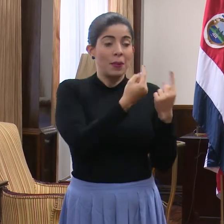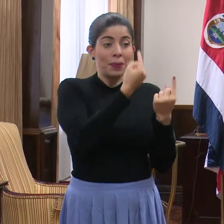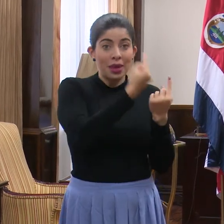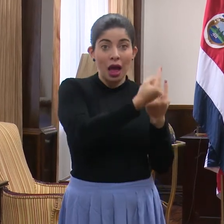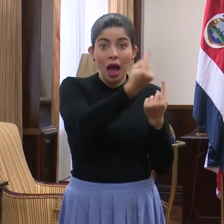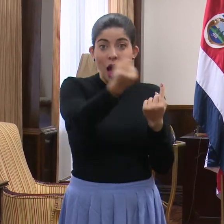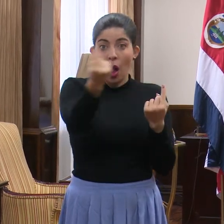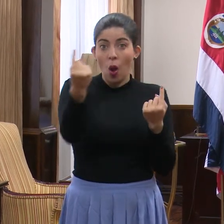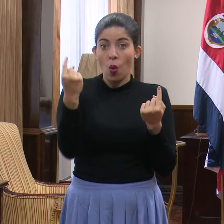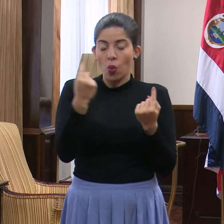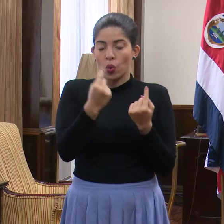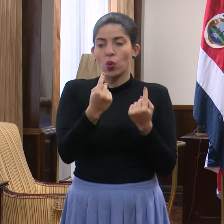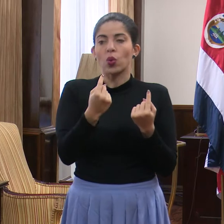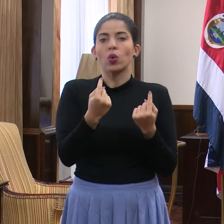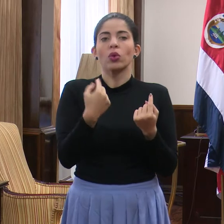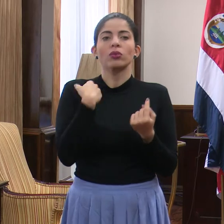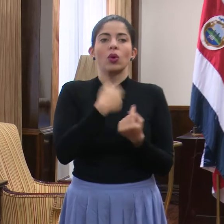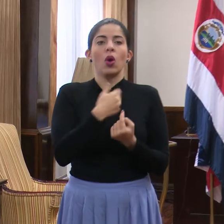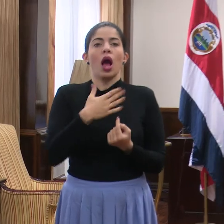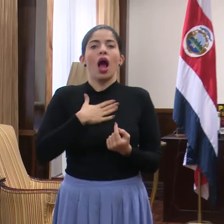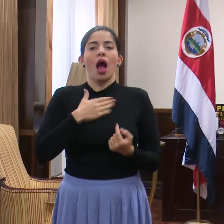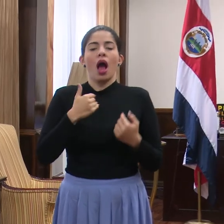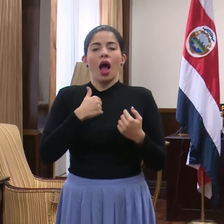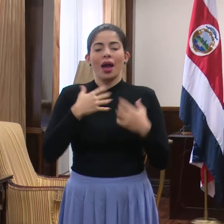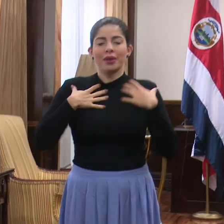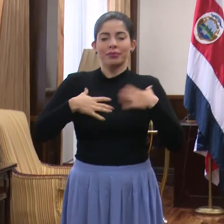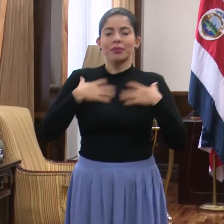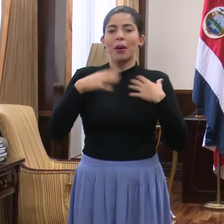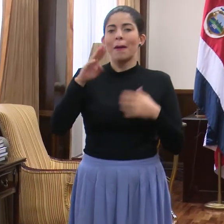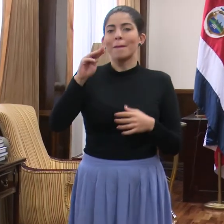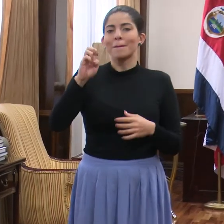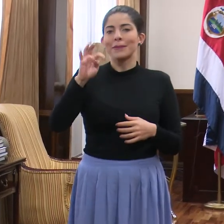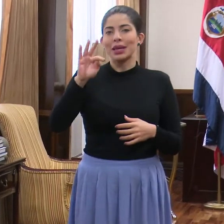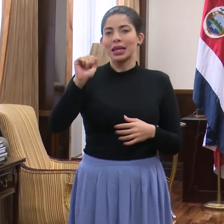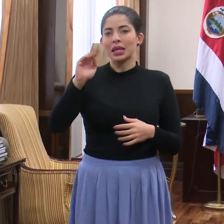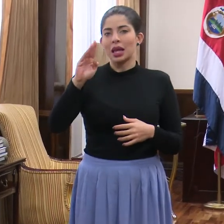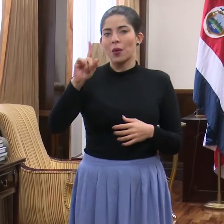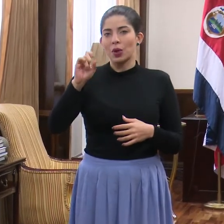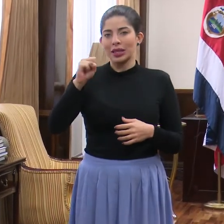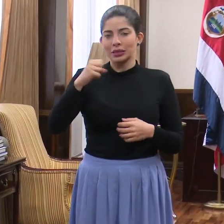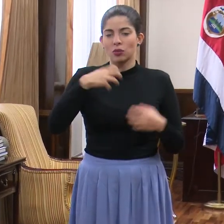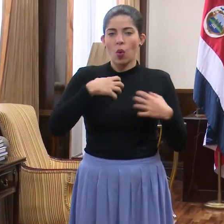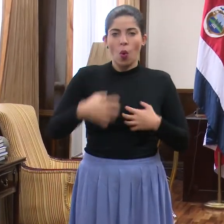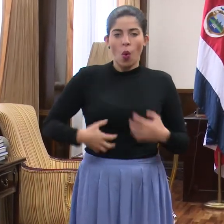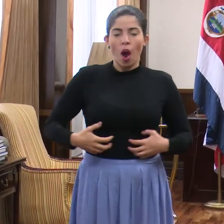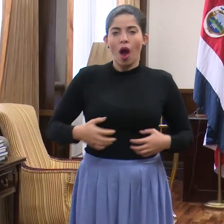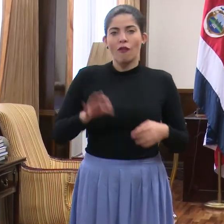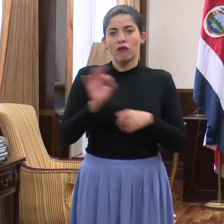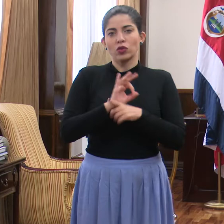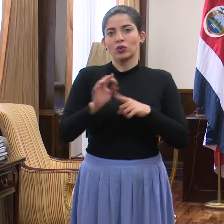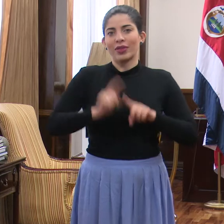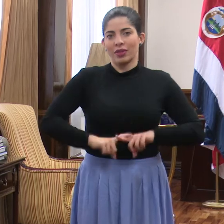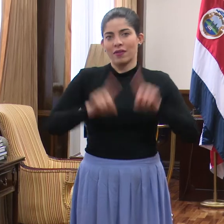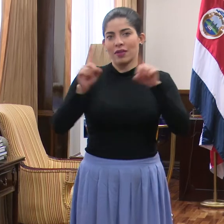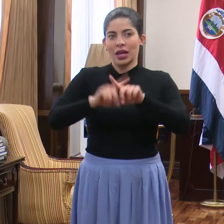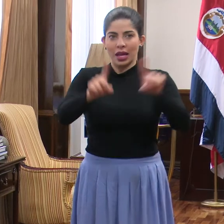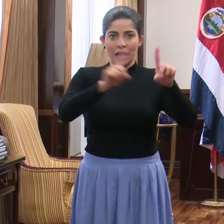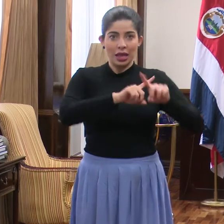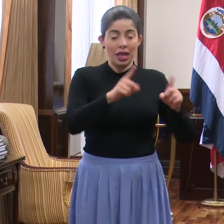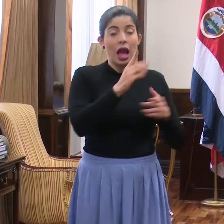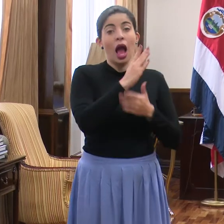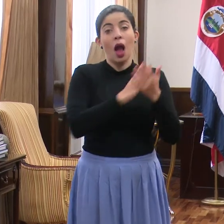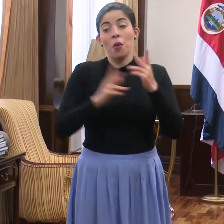de nosotros tiene un metabolismo diferente, un organismo diferente y en algunas personas